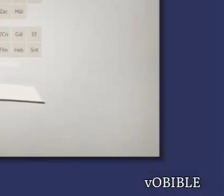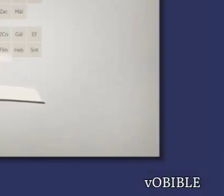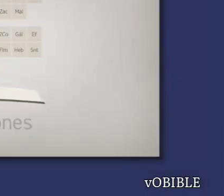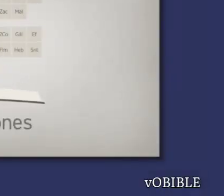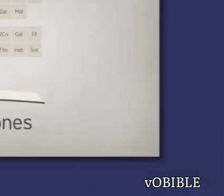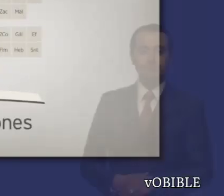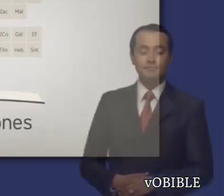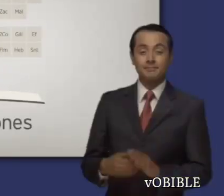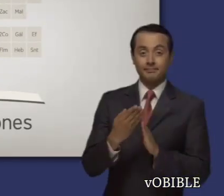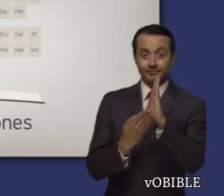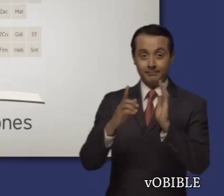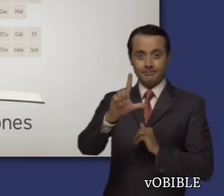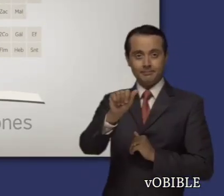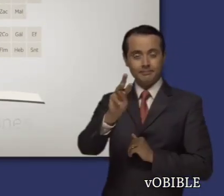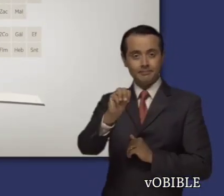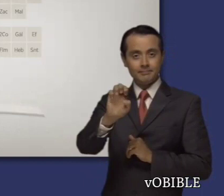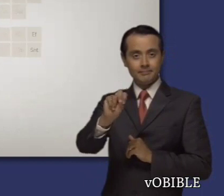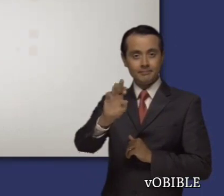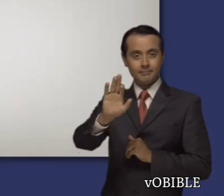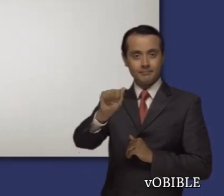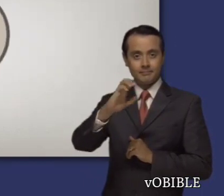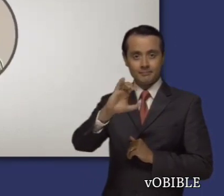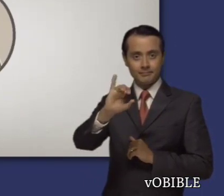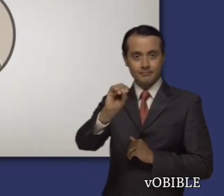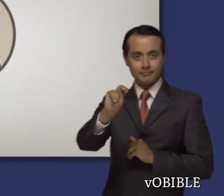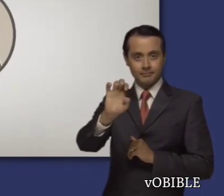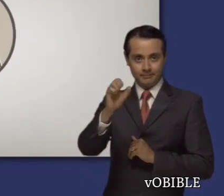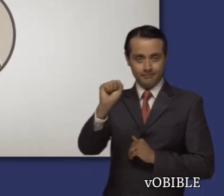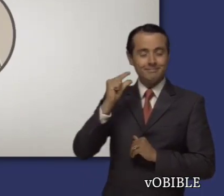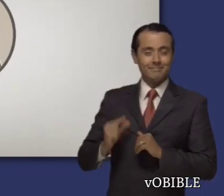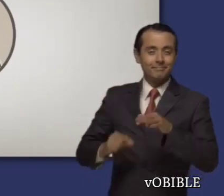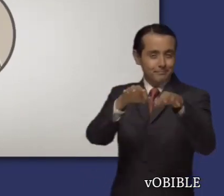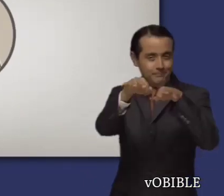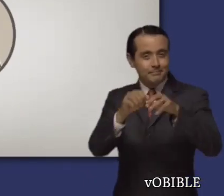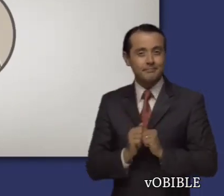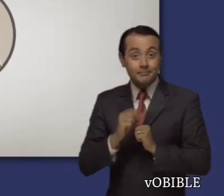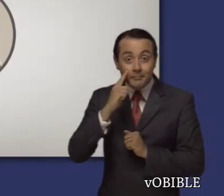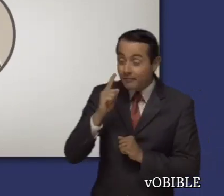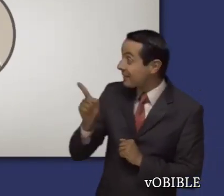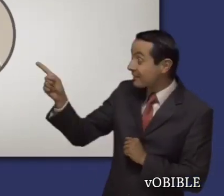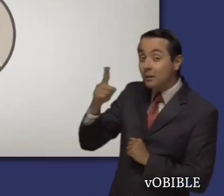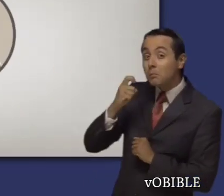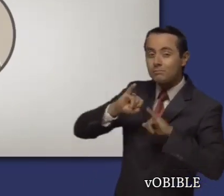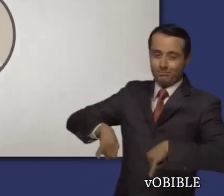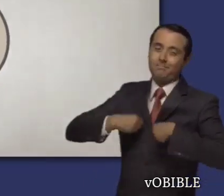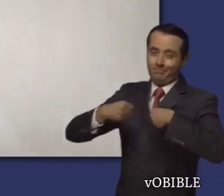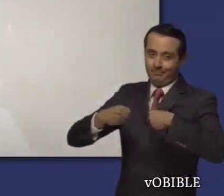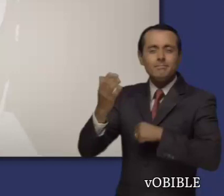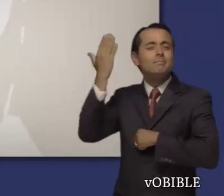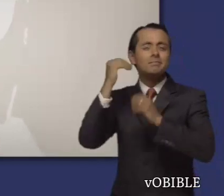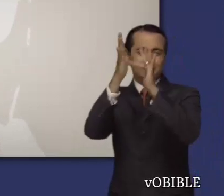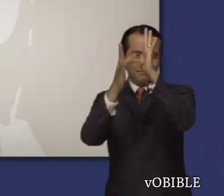Información sobre el libro de Lamentaciones El profeta Jeremías compuso el libro de Lamentaciones poco